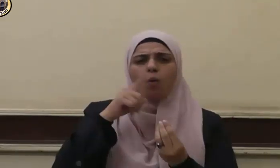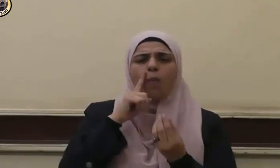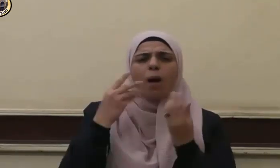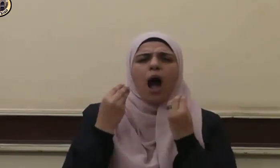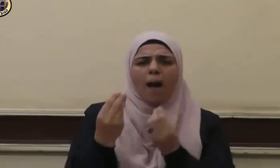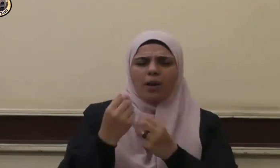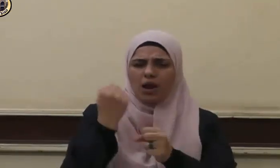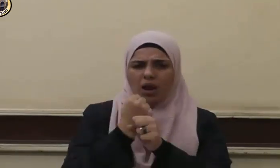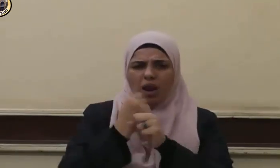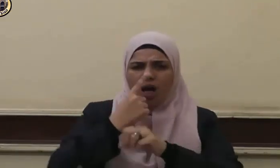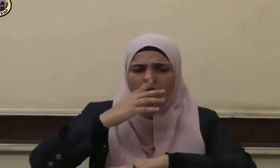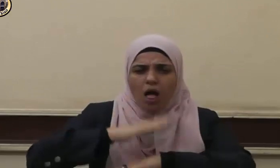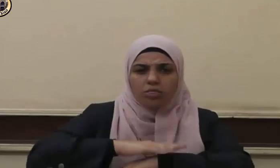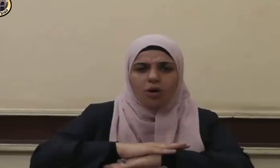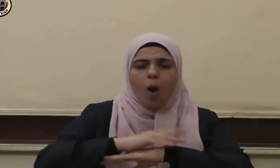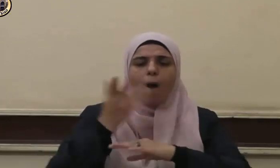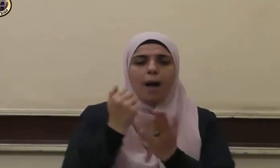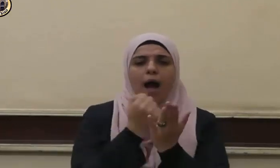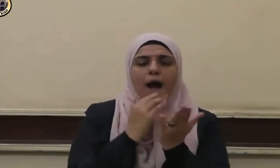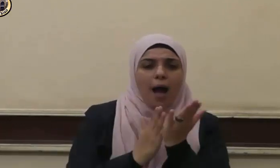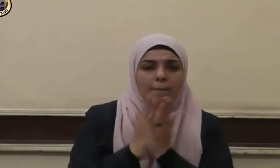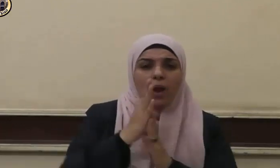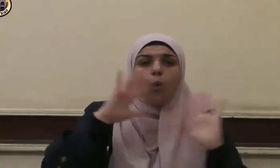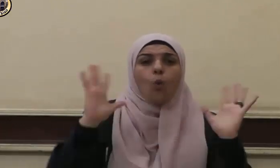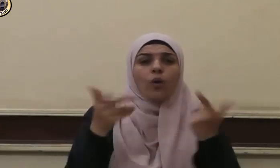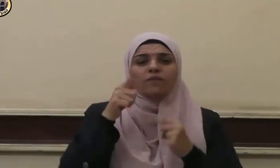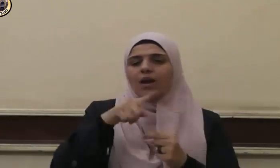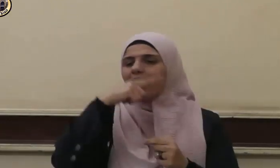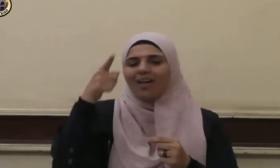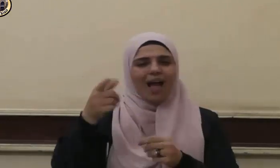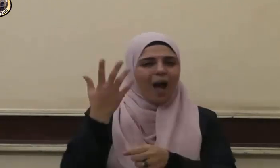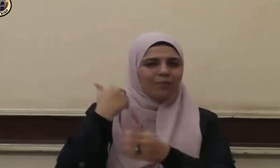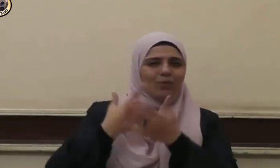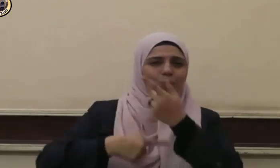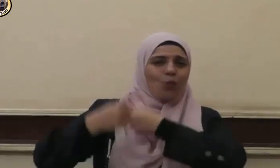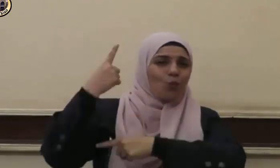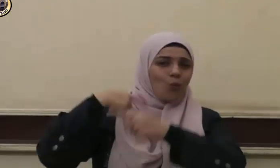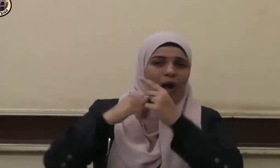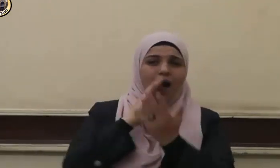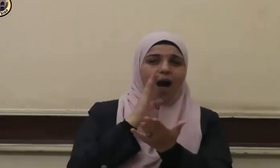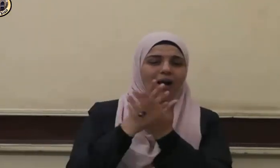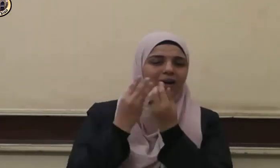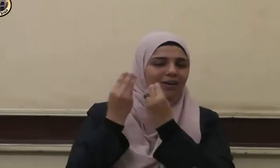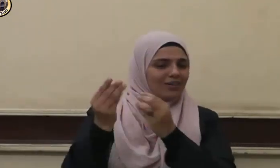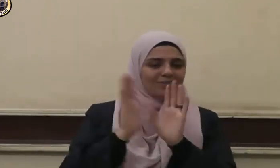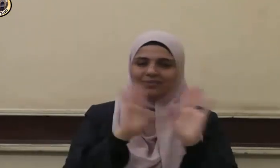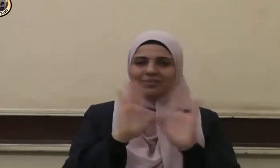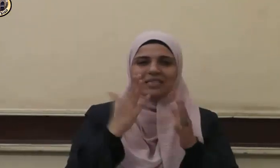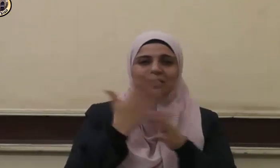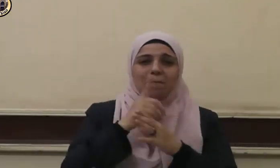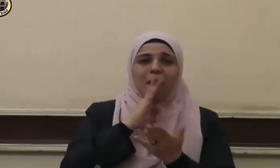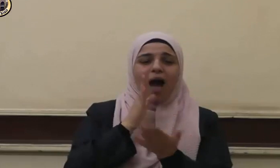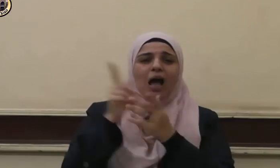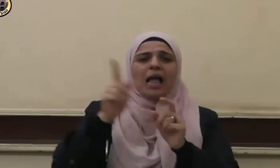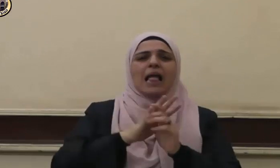من بر وإحسان فلن يوفهما حقهما ولن يرد